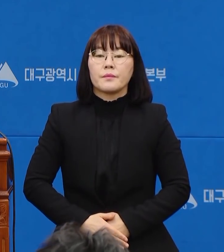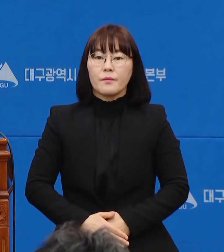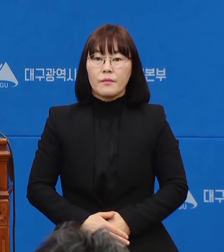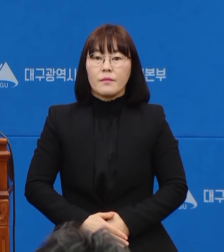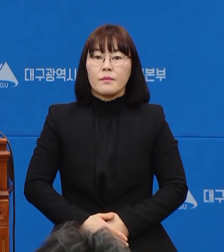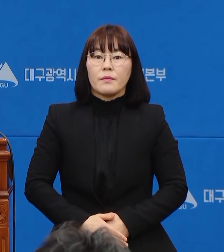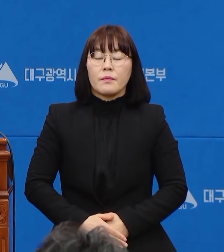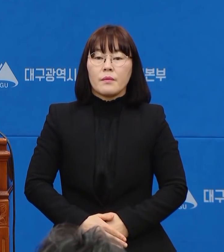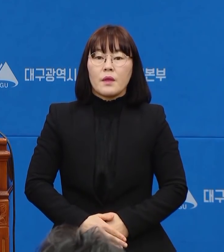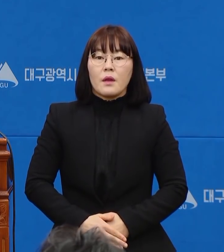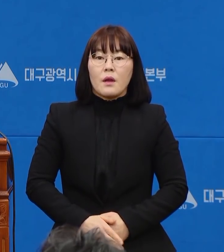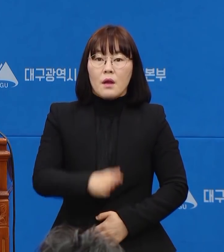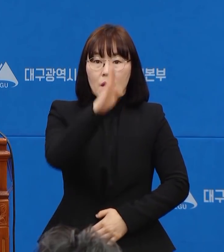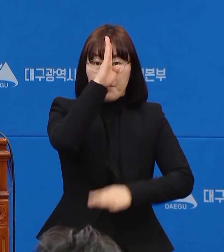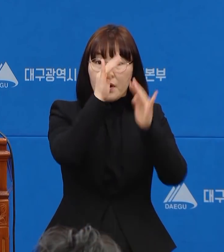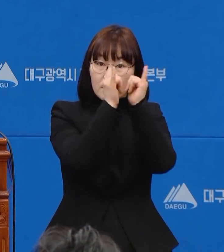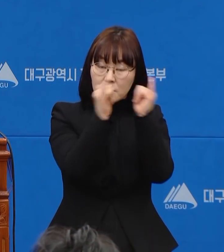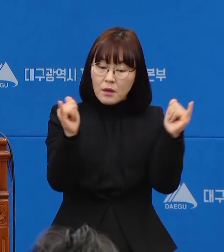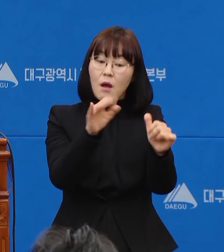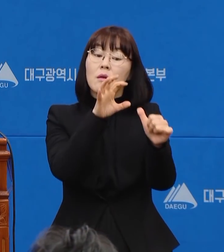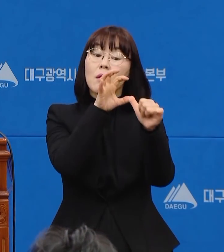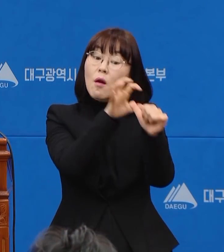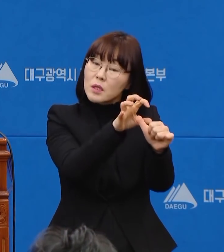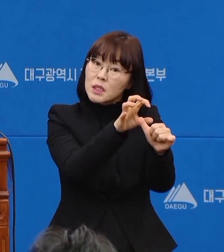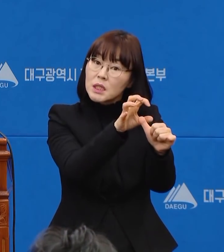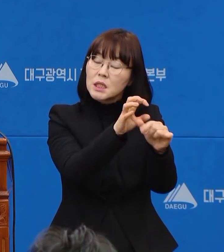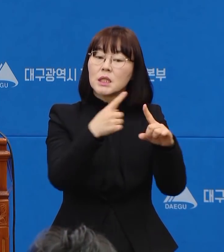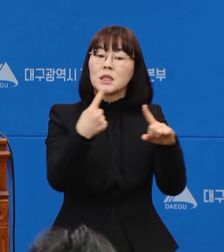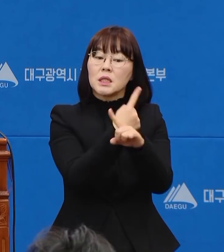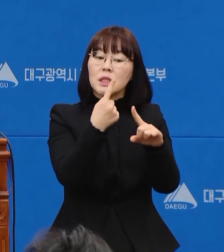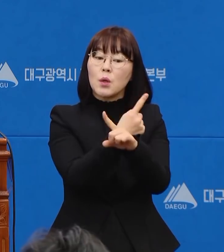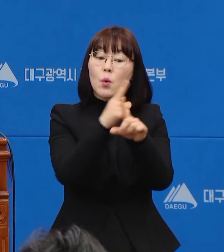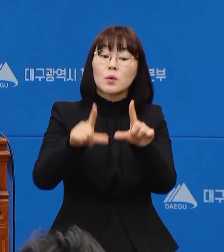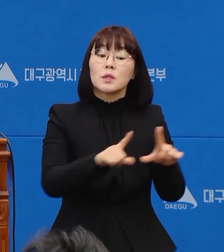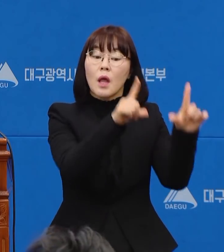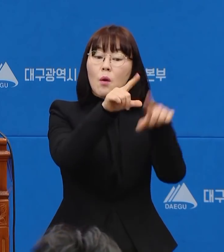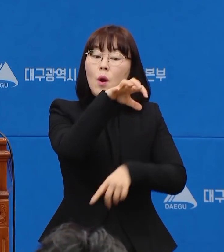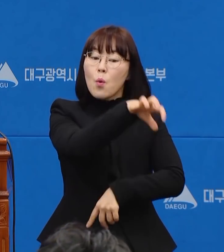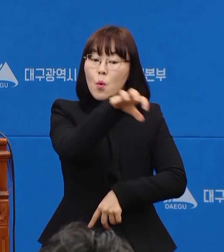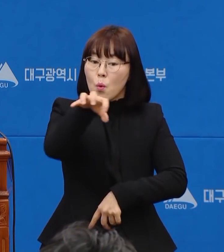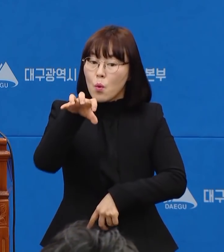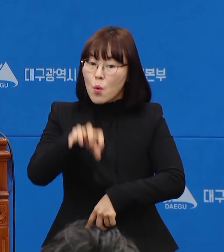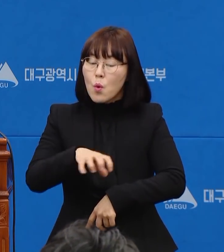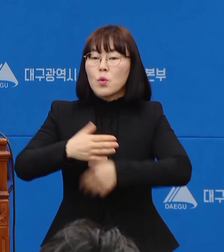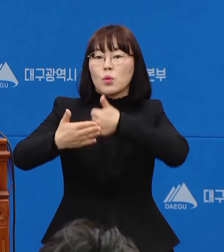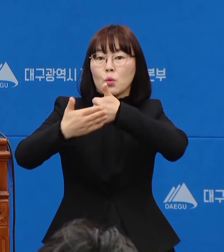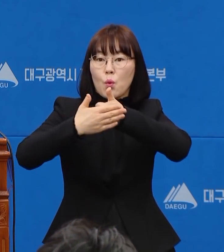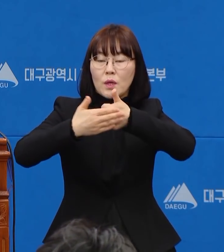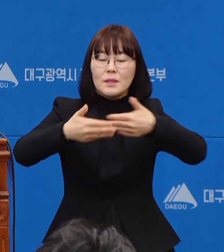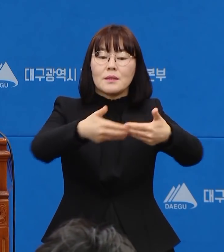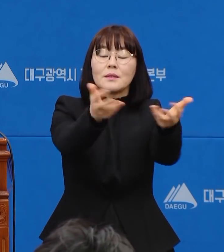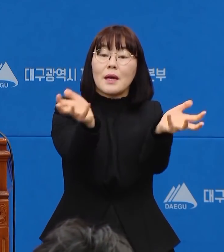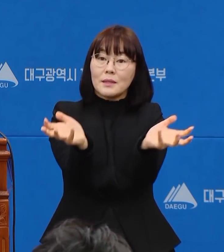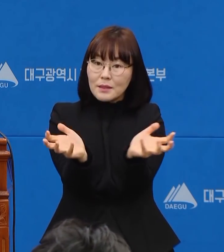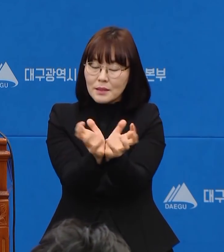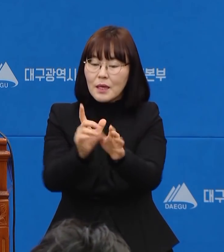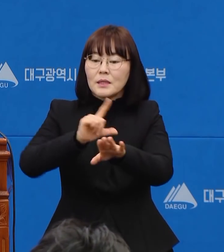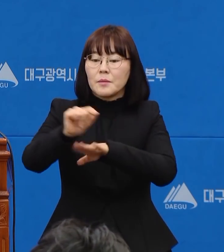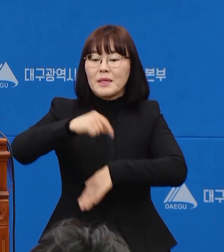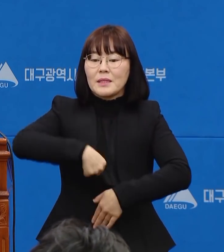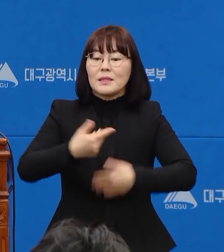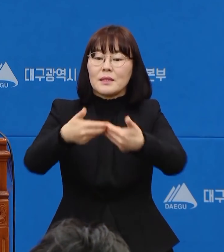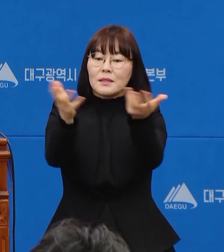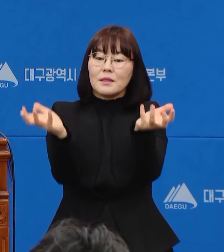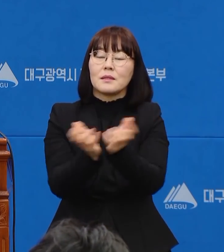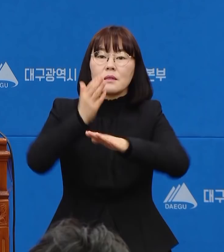환자격리치설에 활용할 시설들을 내어주신 각 기관들과 지자체에